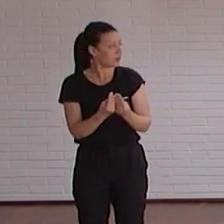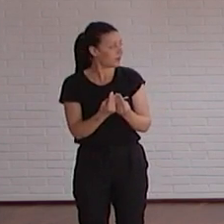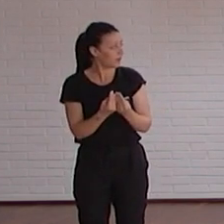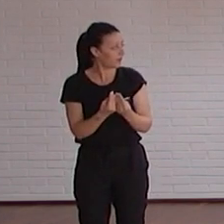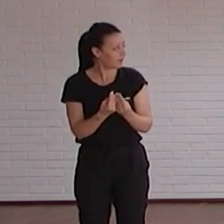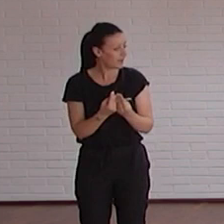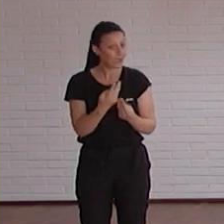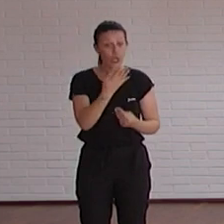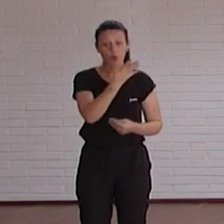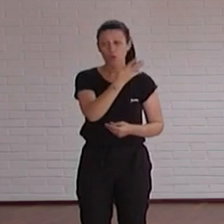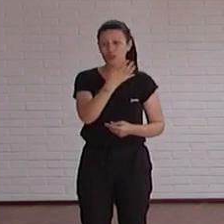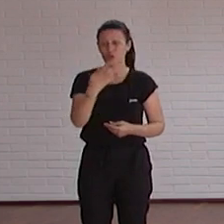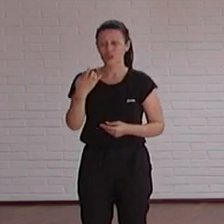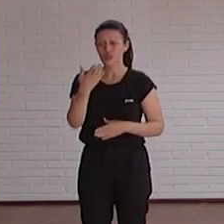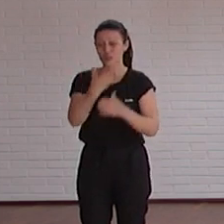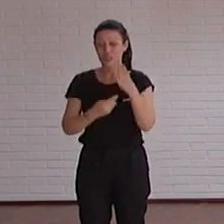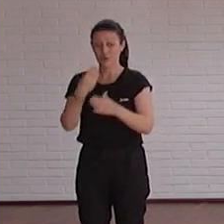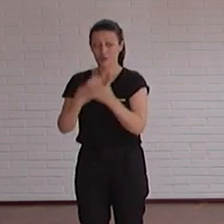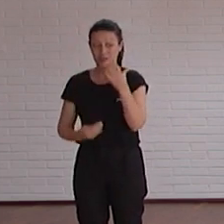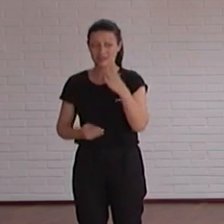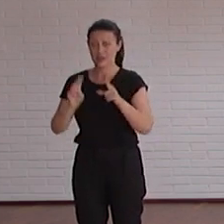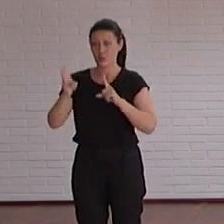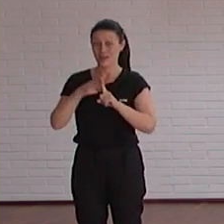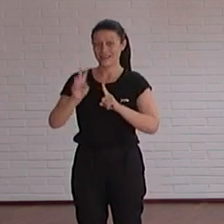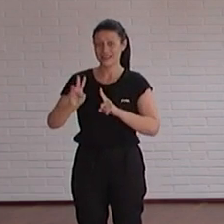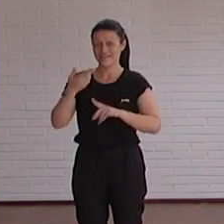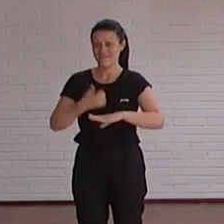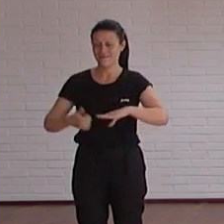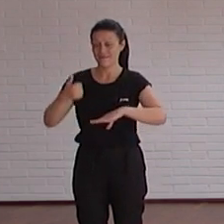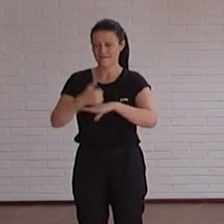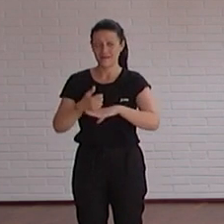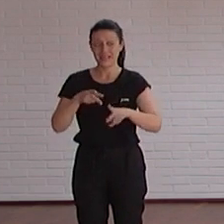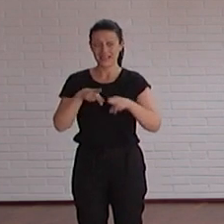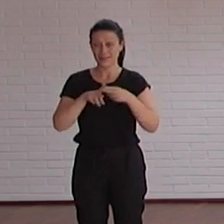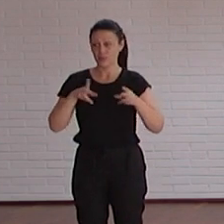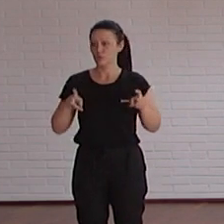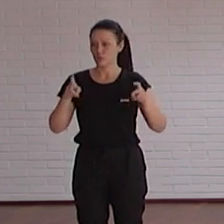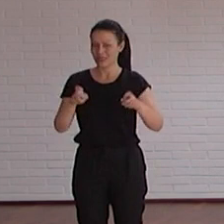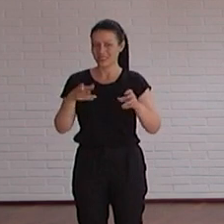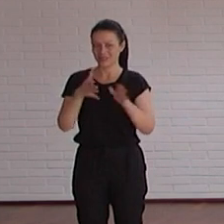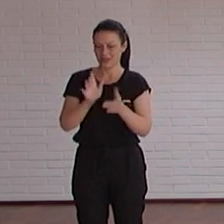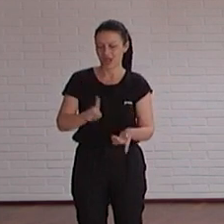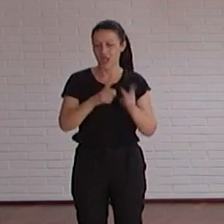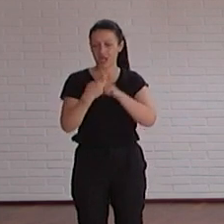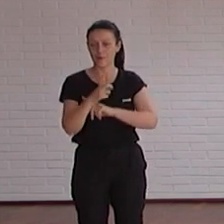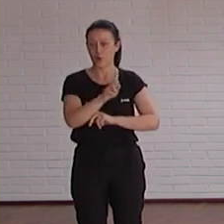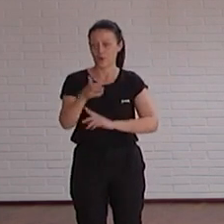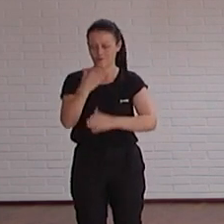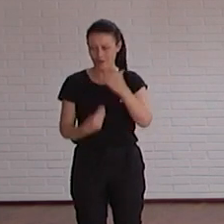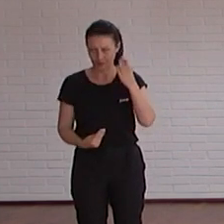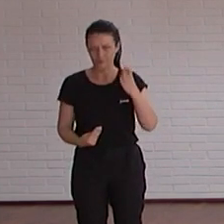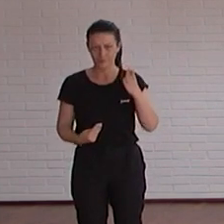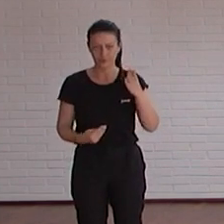teníamos 400 errores en la web del vicerrectorado fue pasar la herramienta automática y se quedaron en 11 ¿vale? porque no son 11